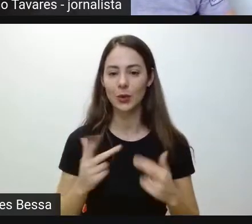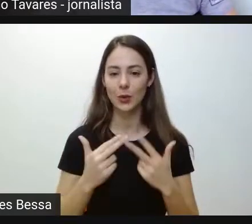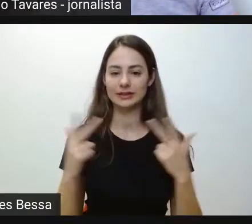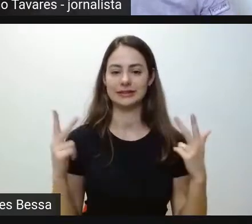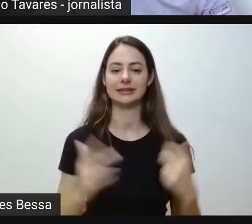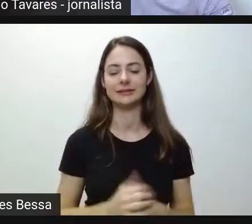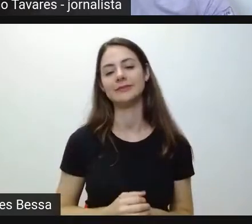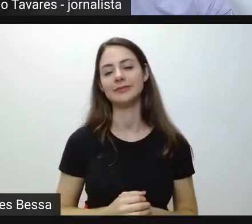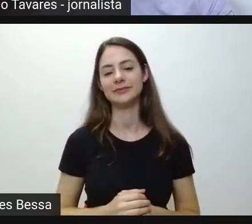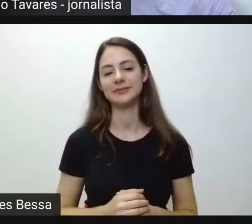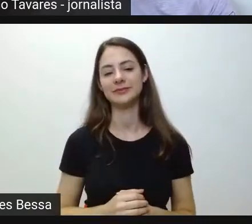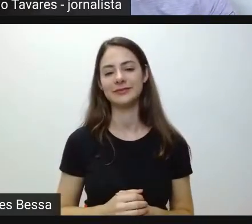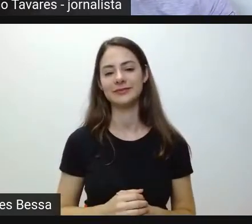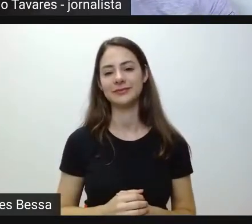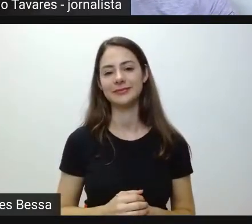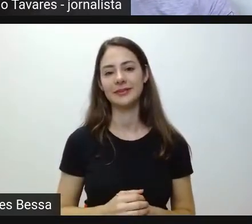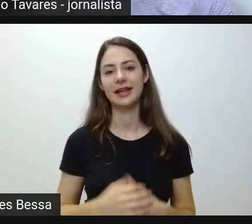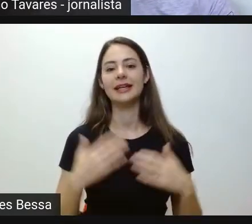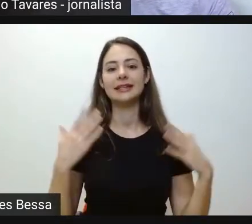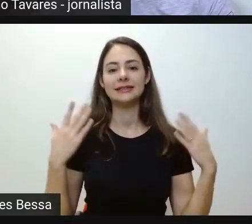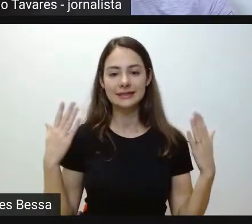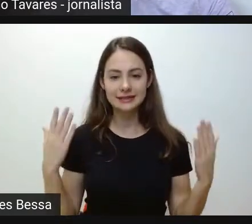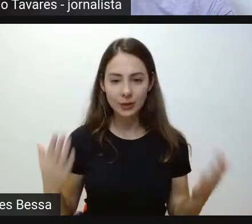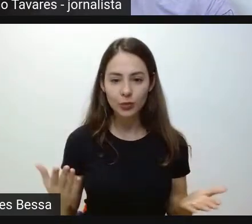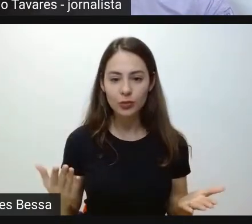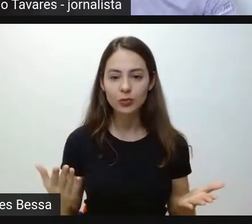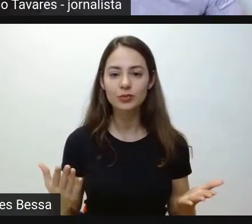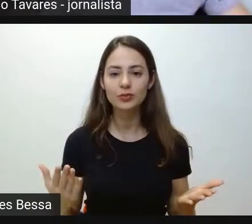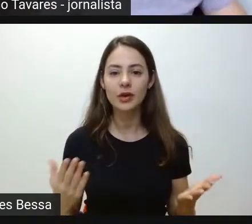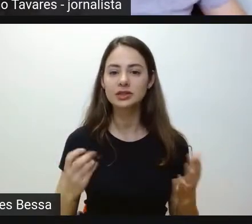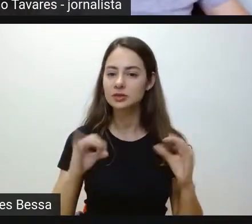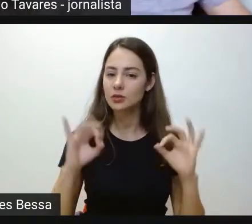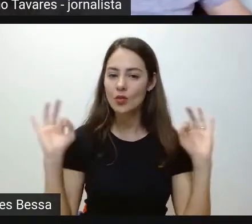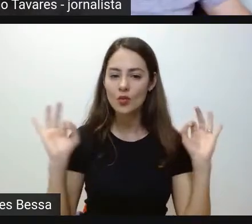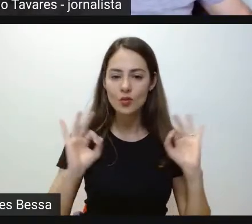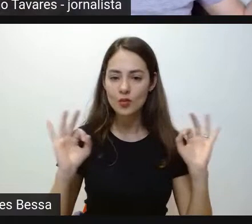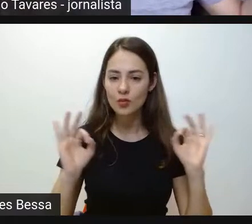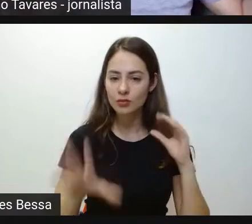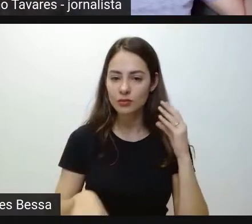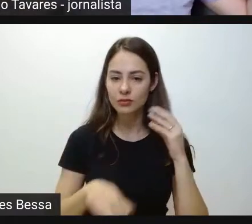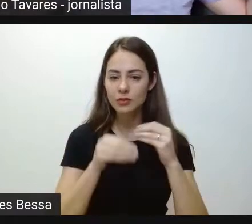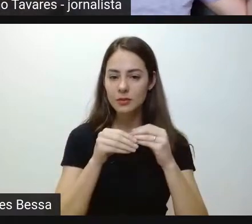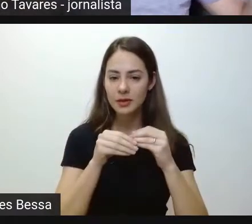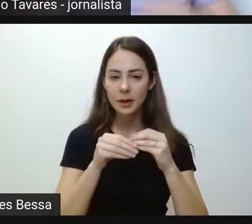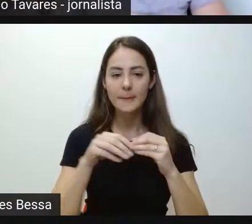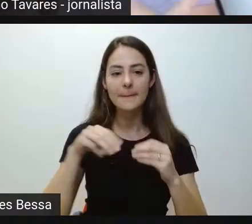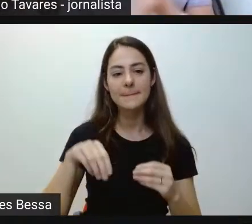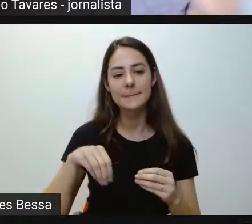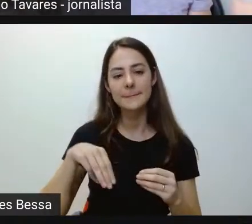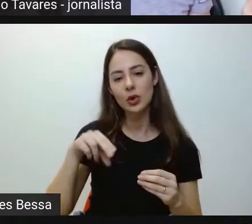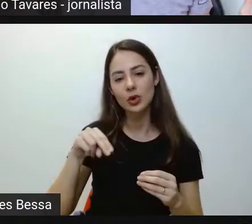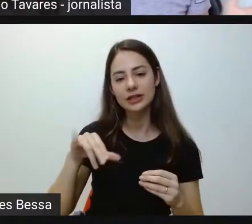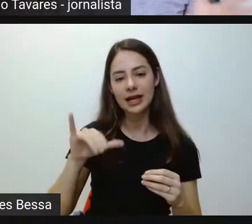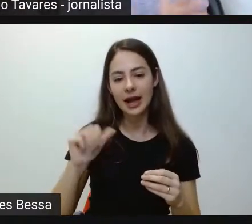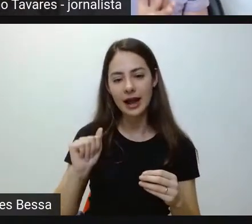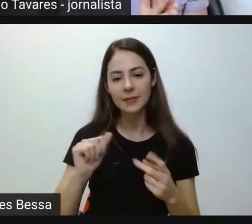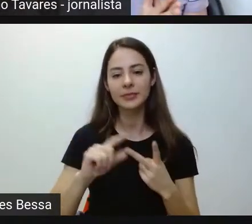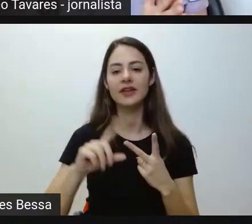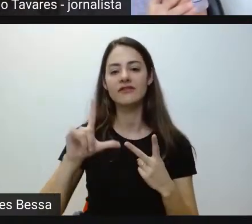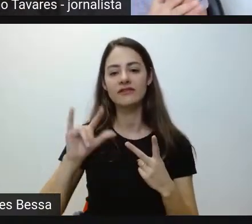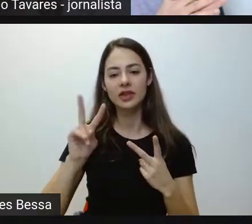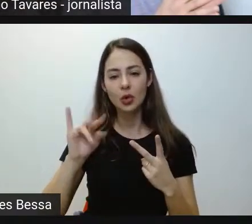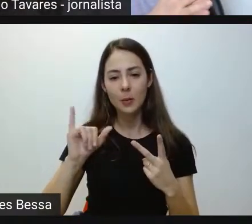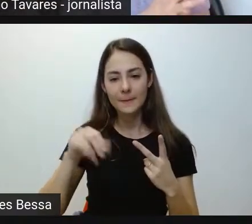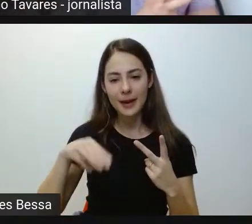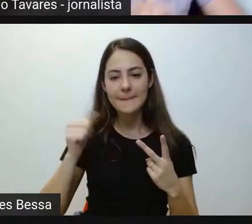Então, é o seguinte, não tendo mais nada a completar, Mônica e Vilma têm alguma última colocação, algum